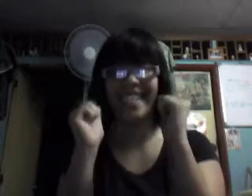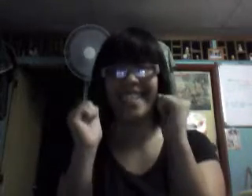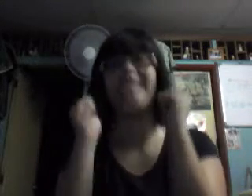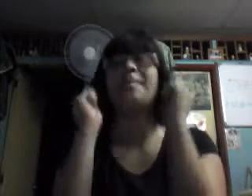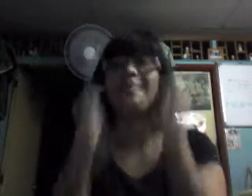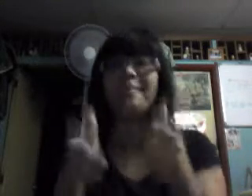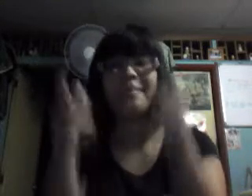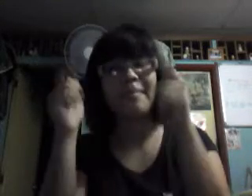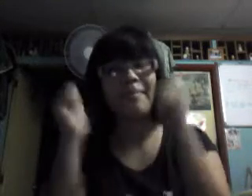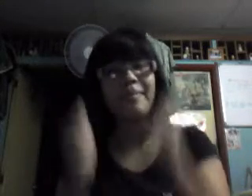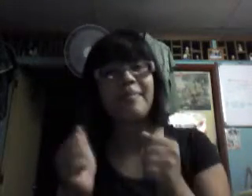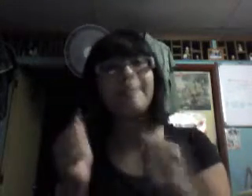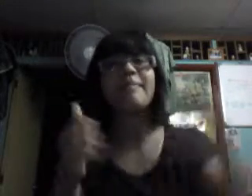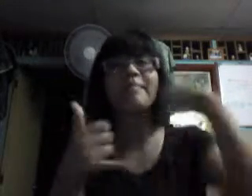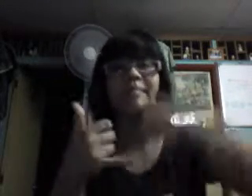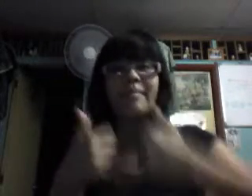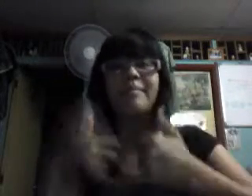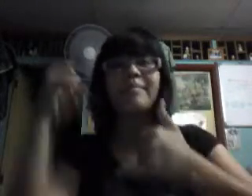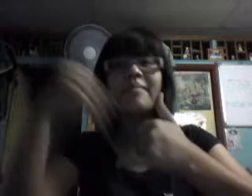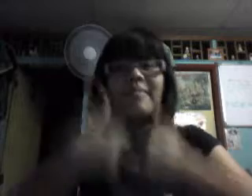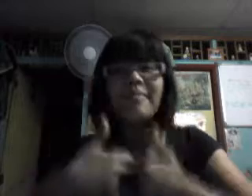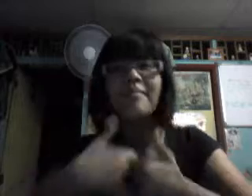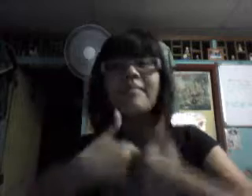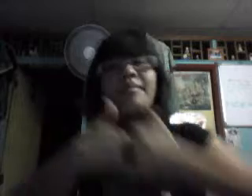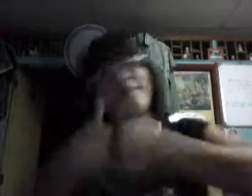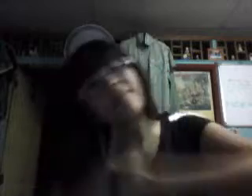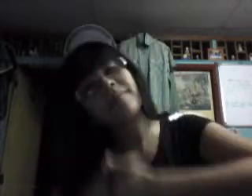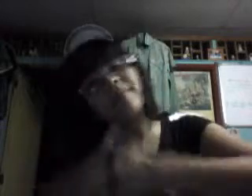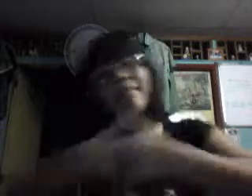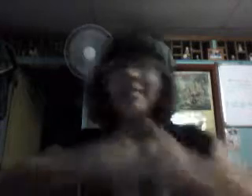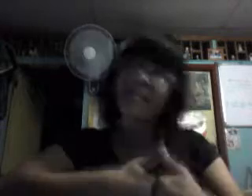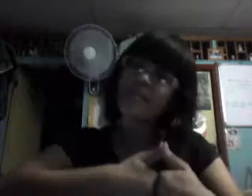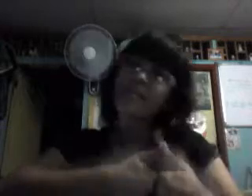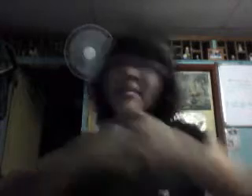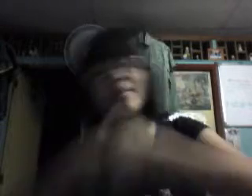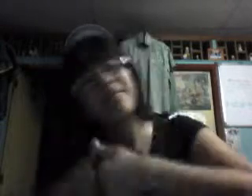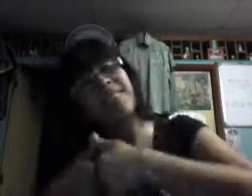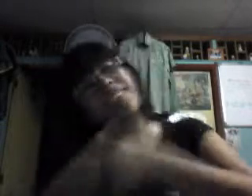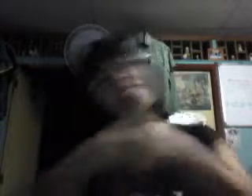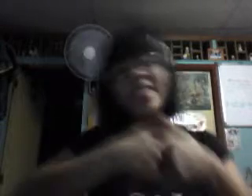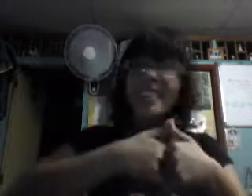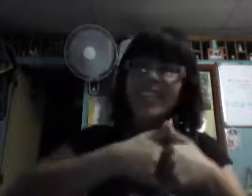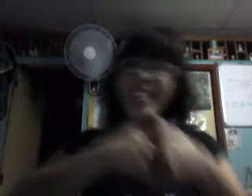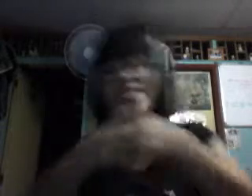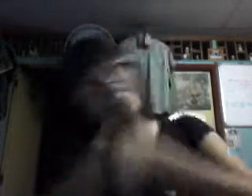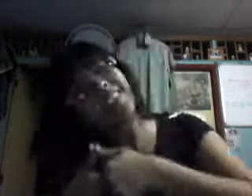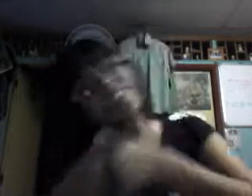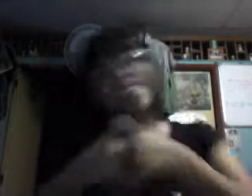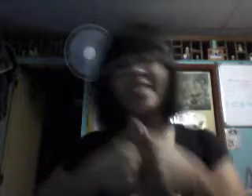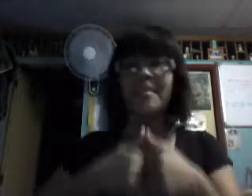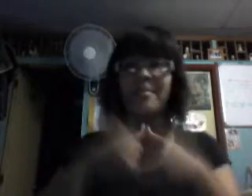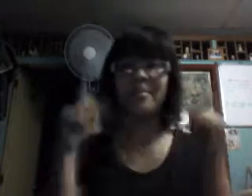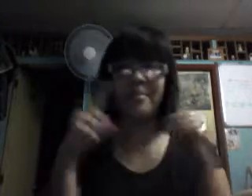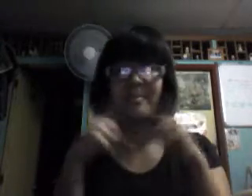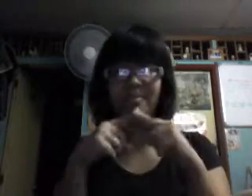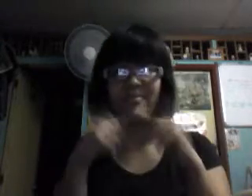내꺼 새끼손가락 걸고 쏙 약속해줘요 절대 나